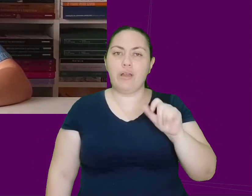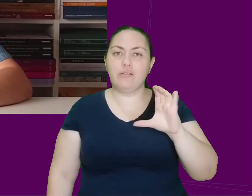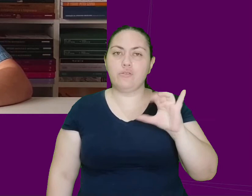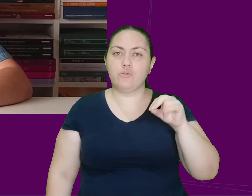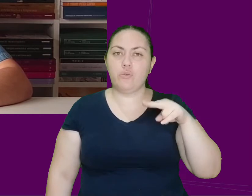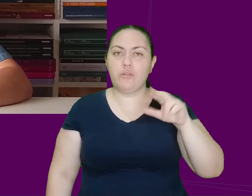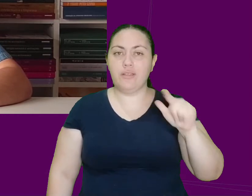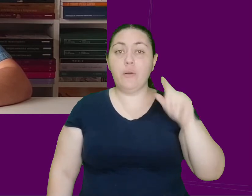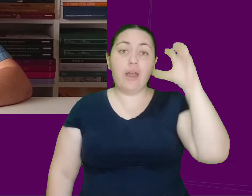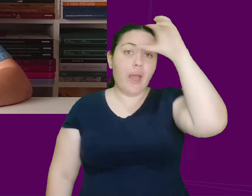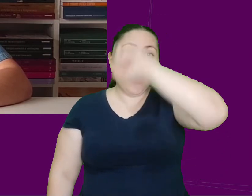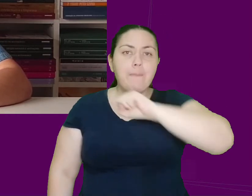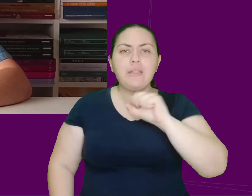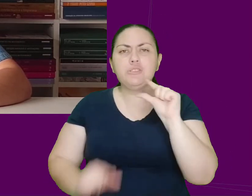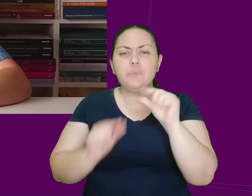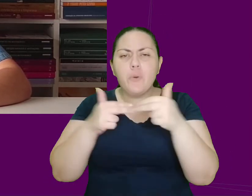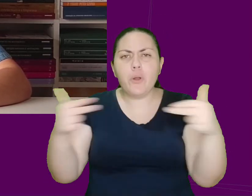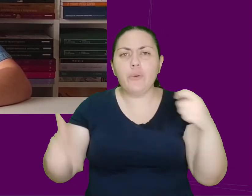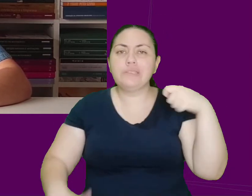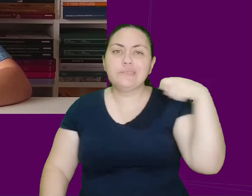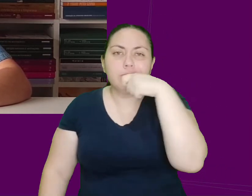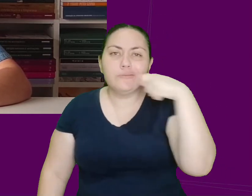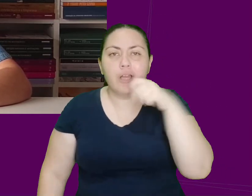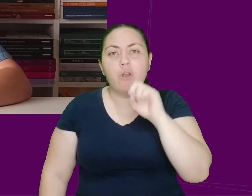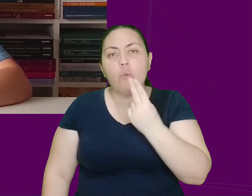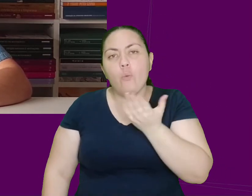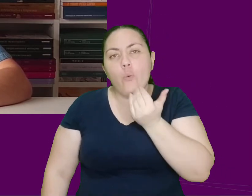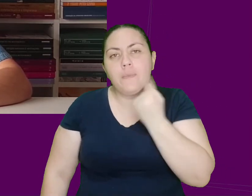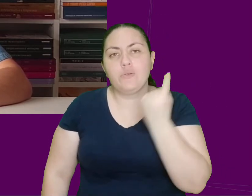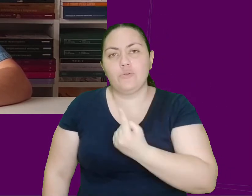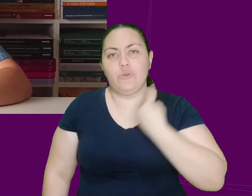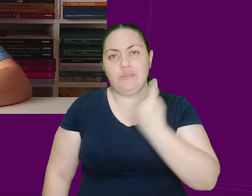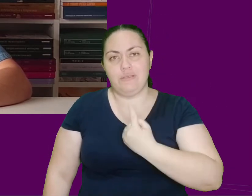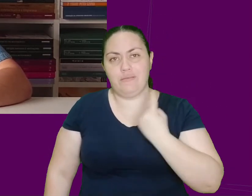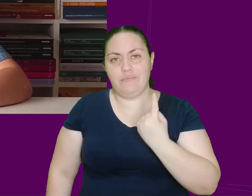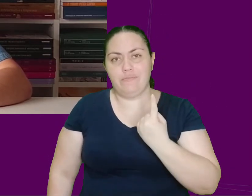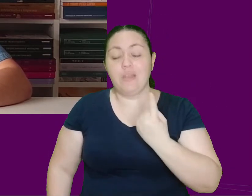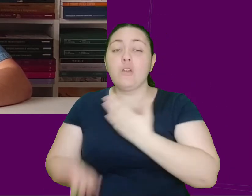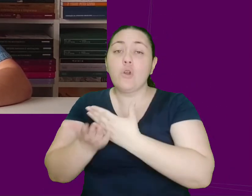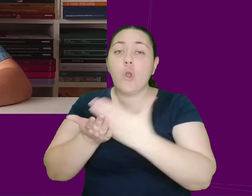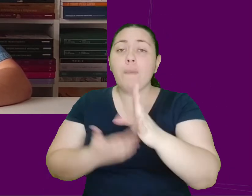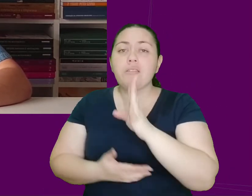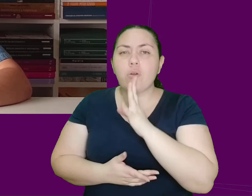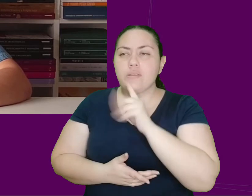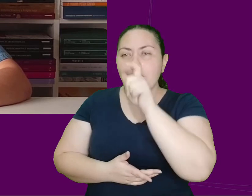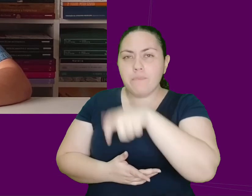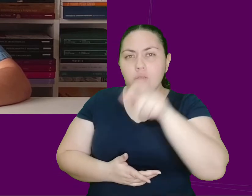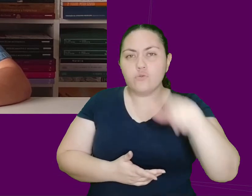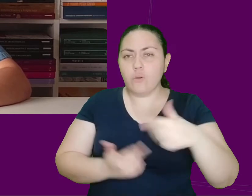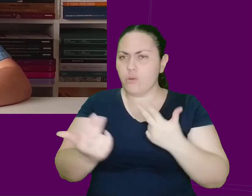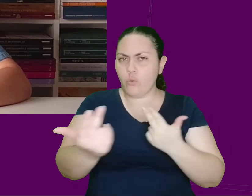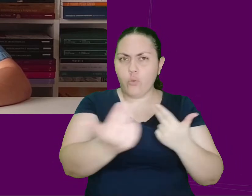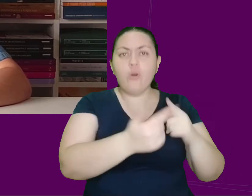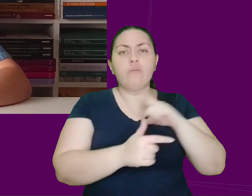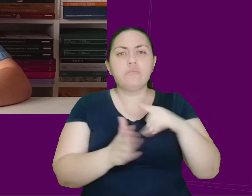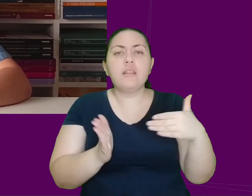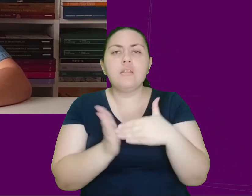coisas, como escovar os dentes e se alimentar sozinho. E ele conhece pessoas que, assim como ele, tinham alguma limitação física